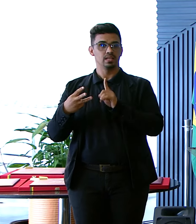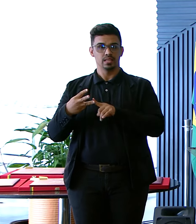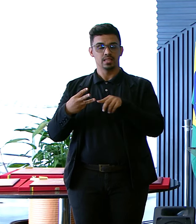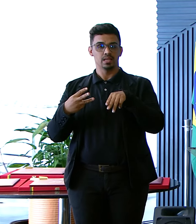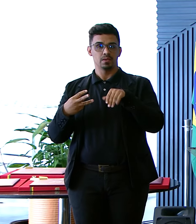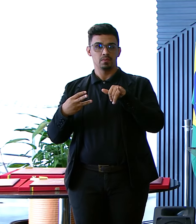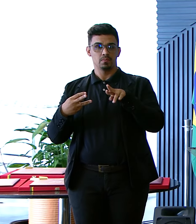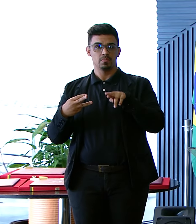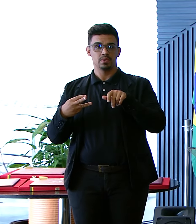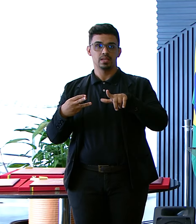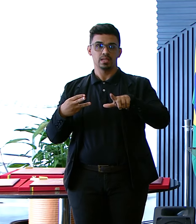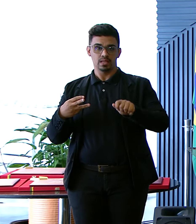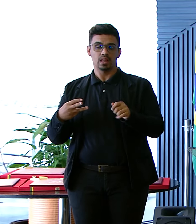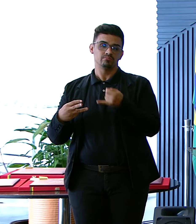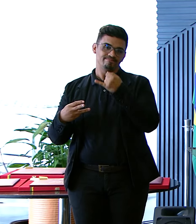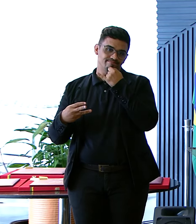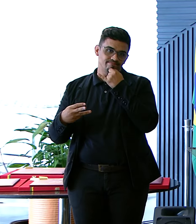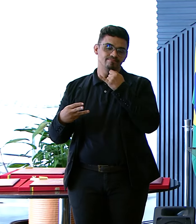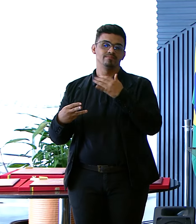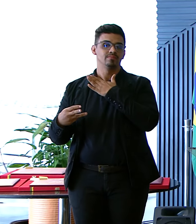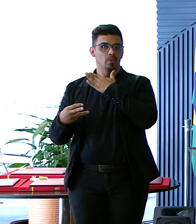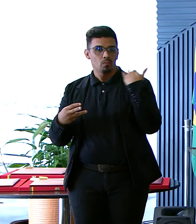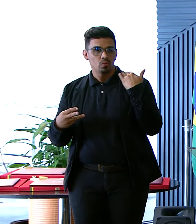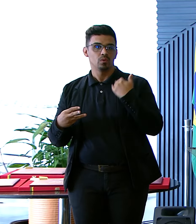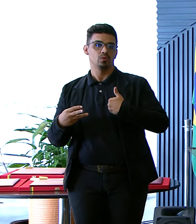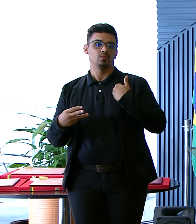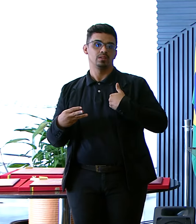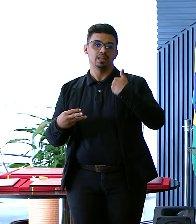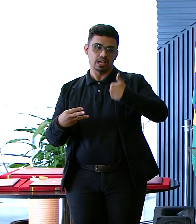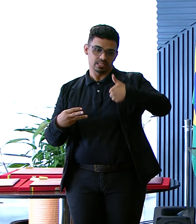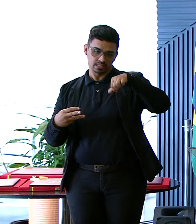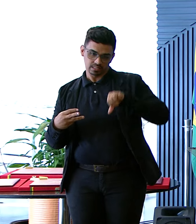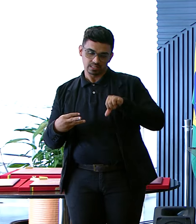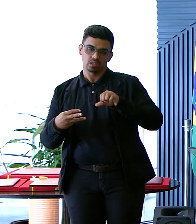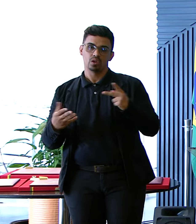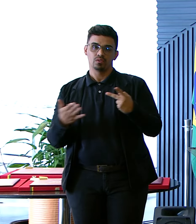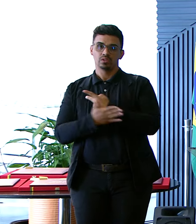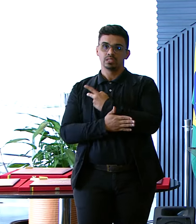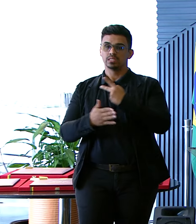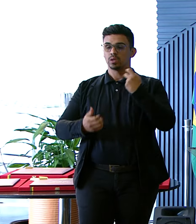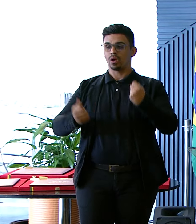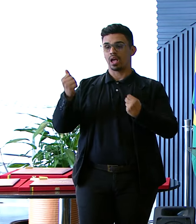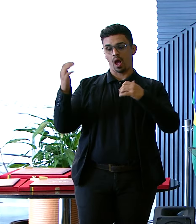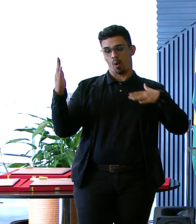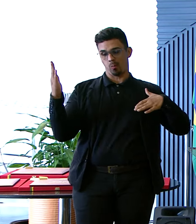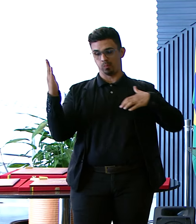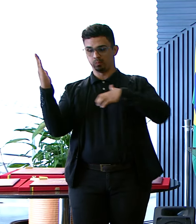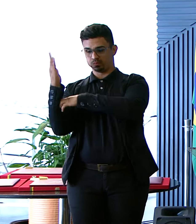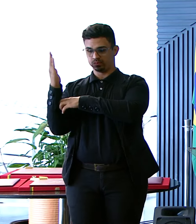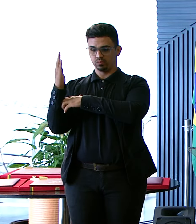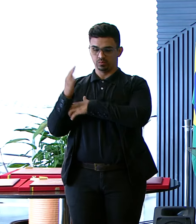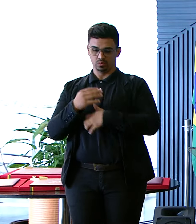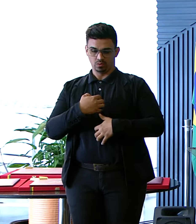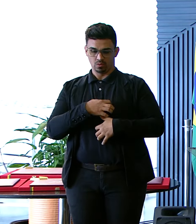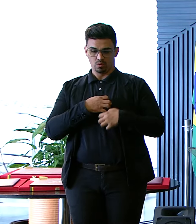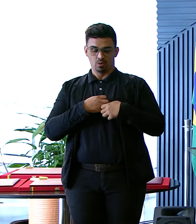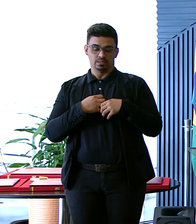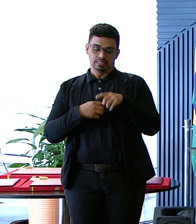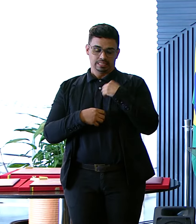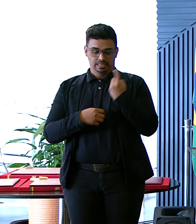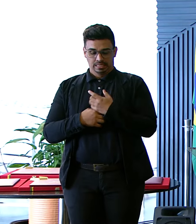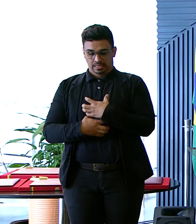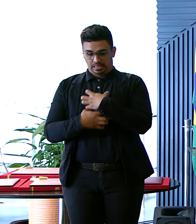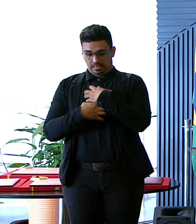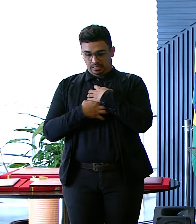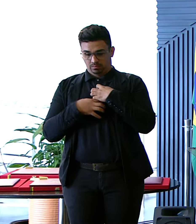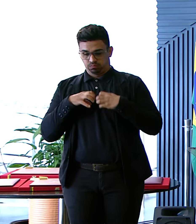Mirella Infelizmente Nos deixou Com 19 anos Num acidente de carro Despedaçando O coração De todos nós